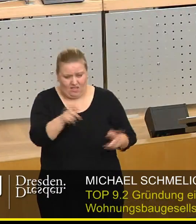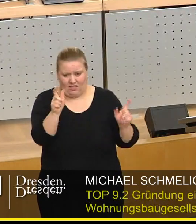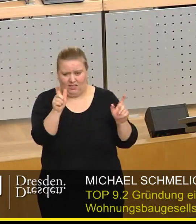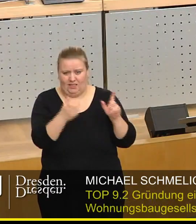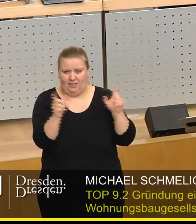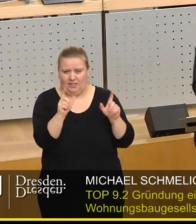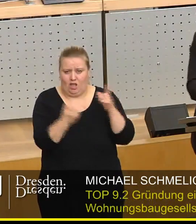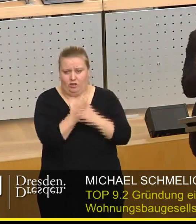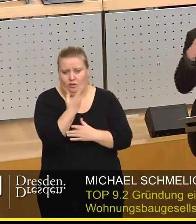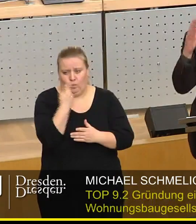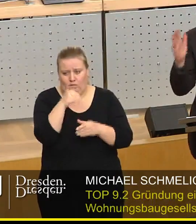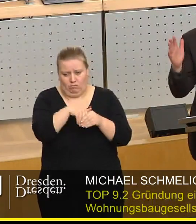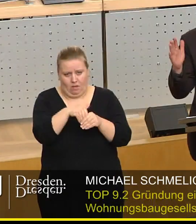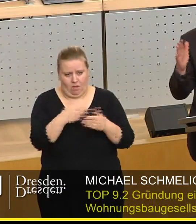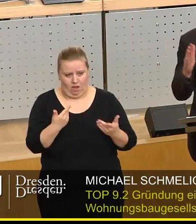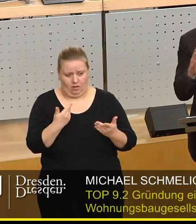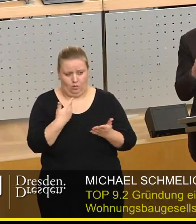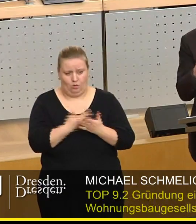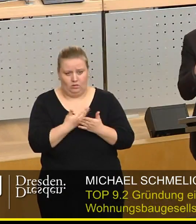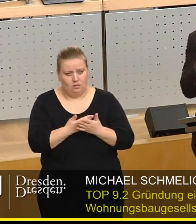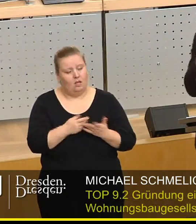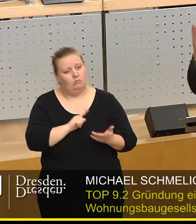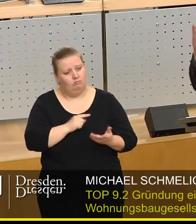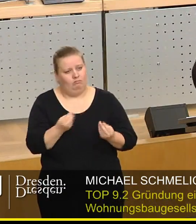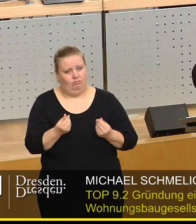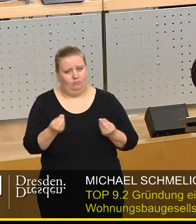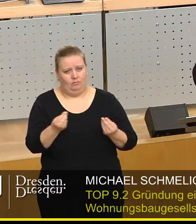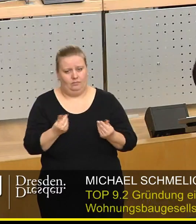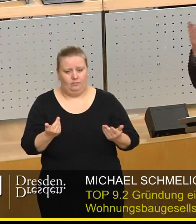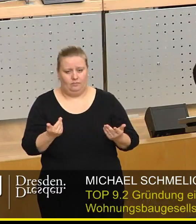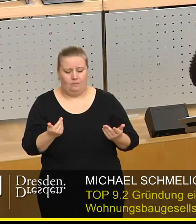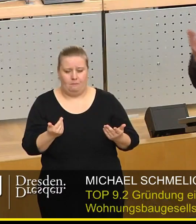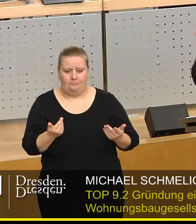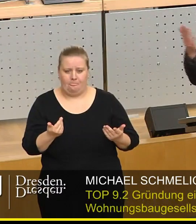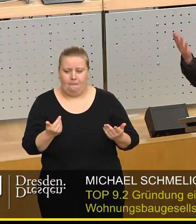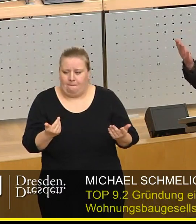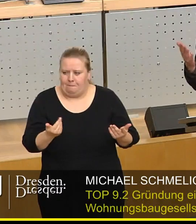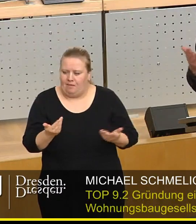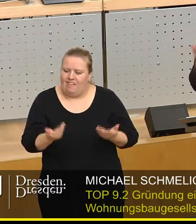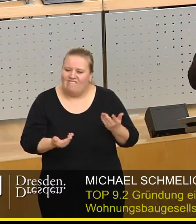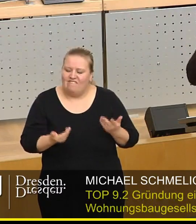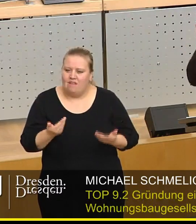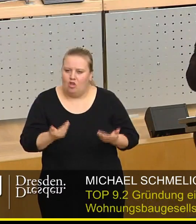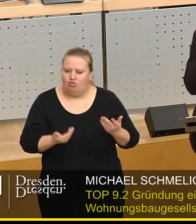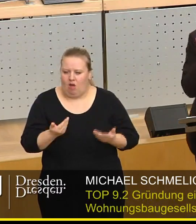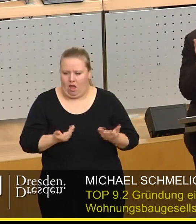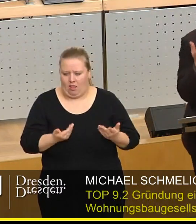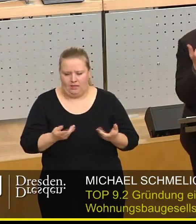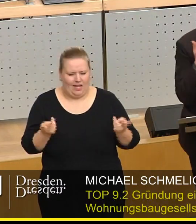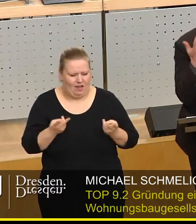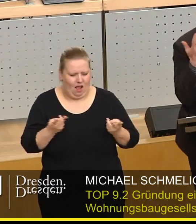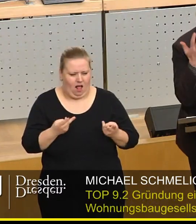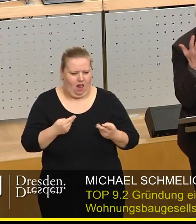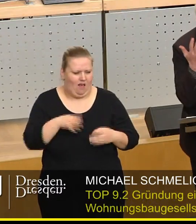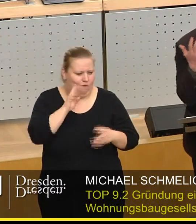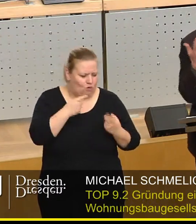dieser Gesellschaft zu tun haben. Und deshalb scheint es mir einfach, dass Sie wahrscheinlich jede Form von